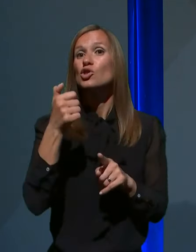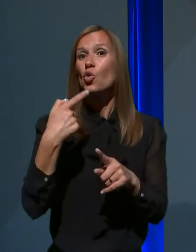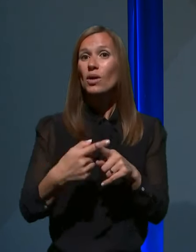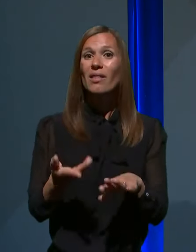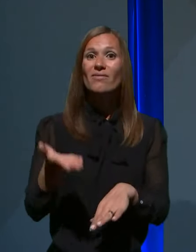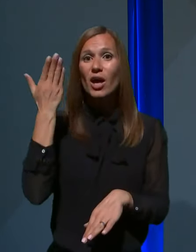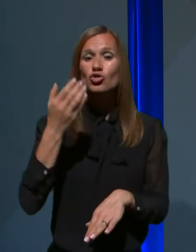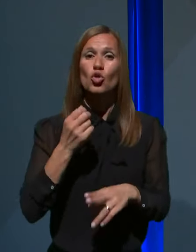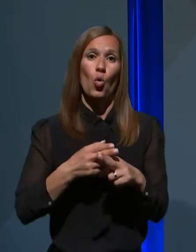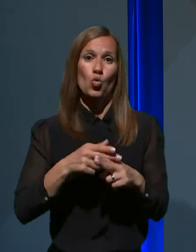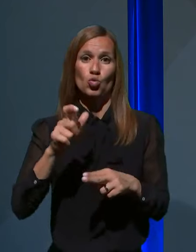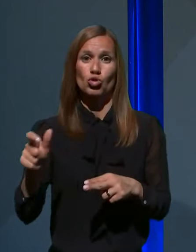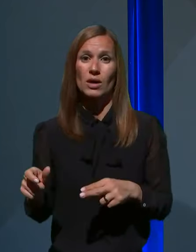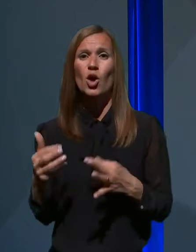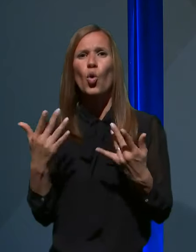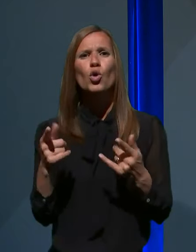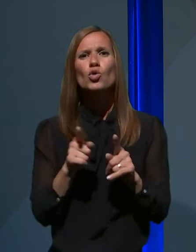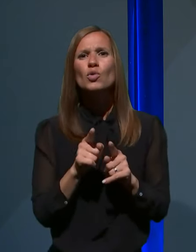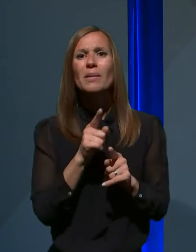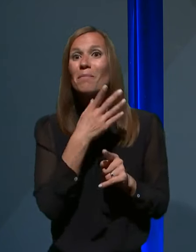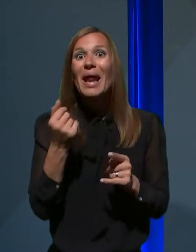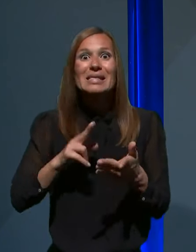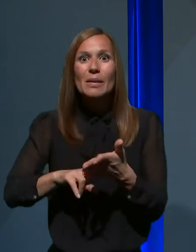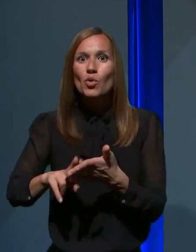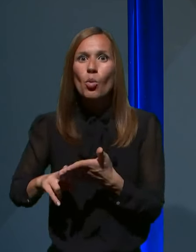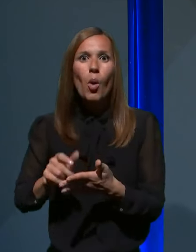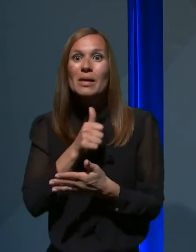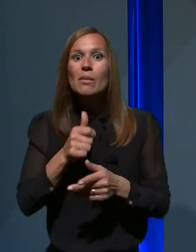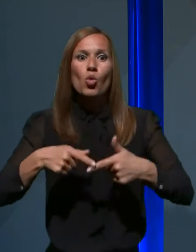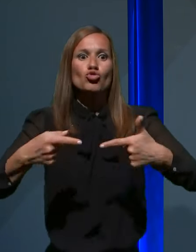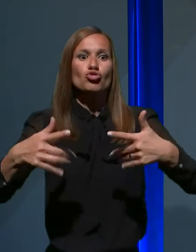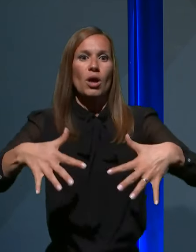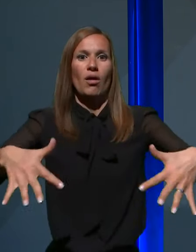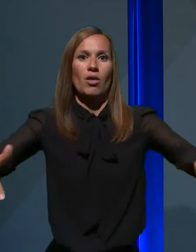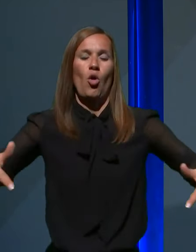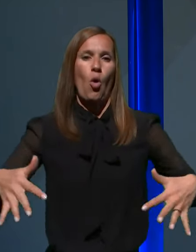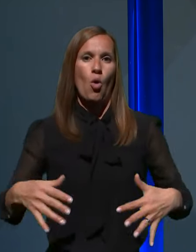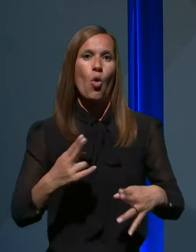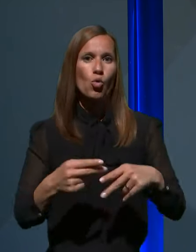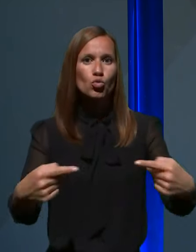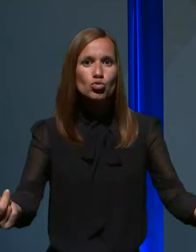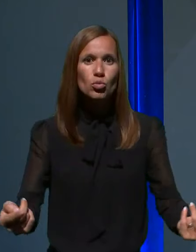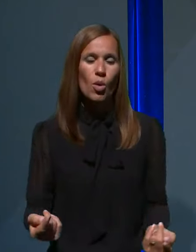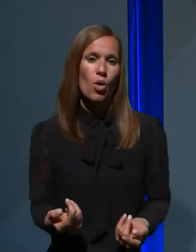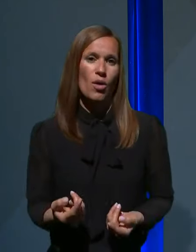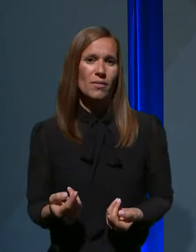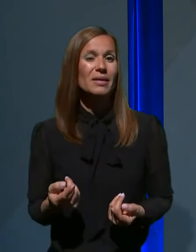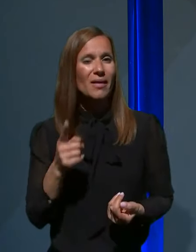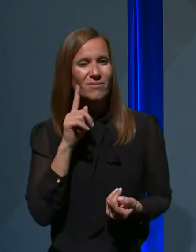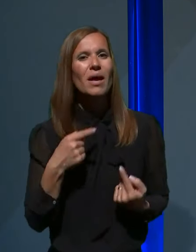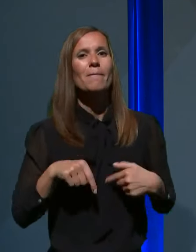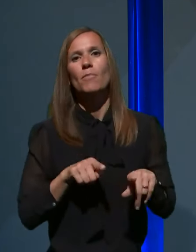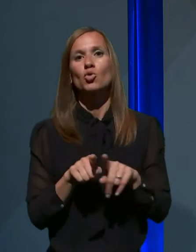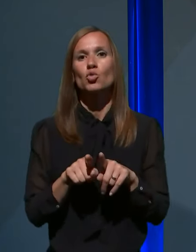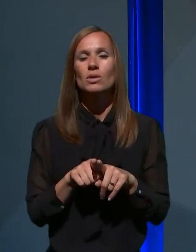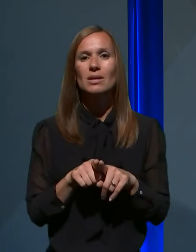koliko je asimptomatsko okuženih, ki širijo to okužbo in tako naprej. Vemo tudi iz zanesljivih podatkov